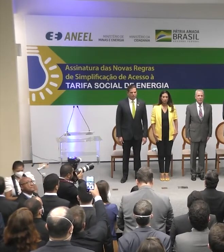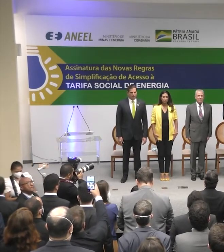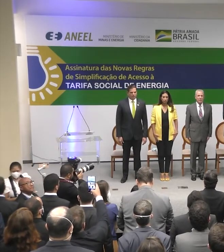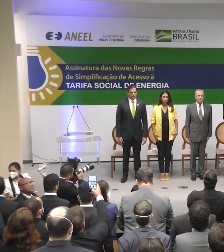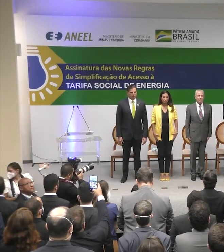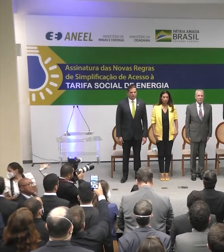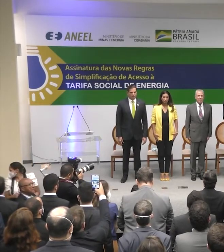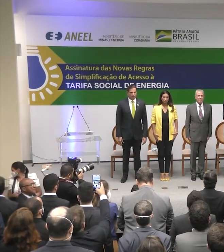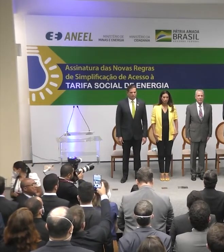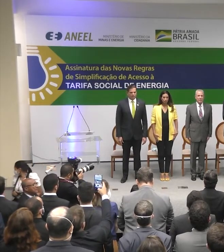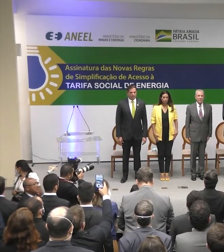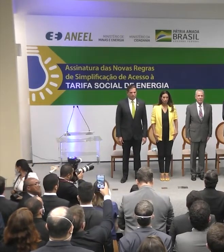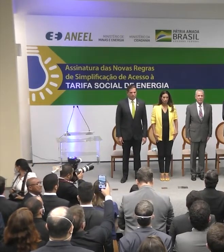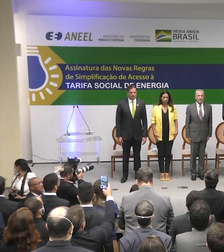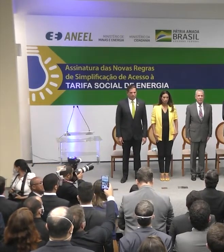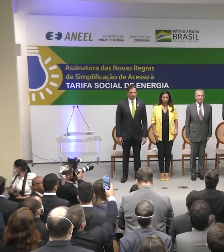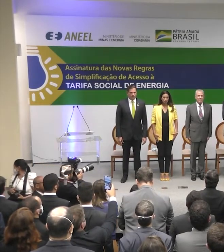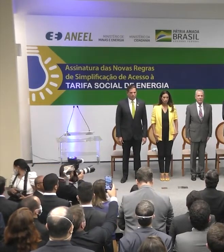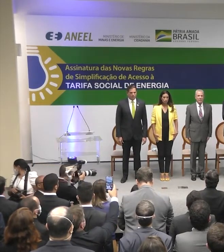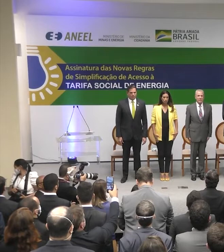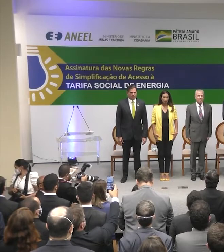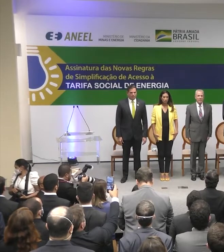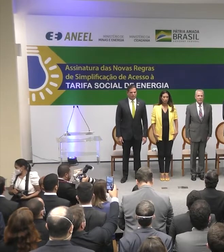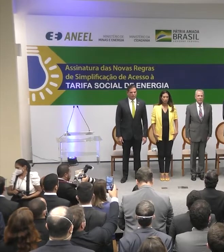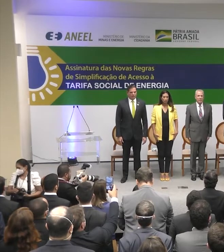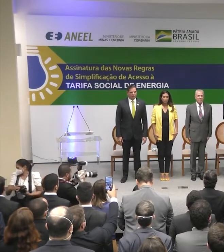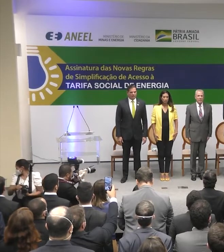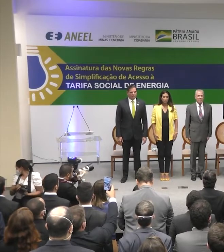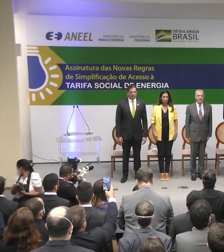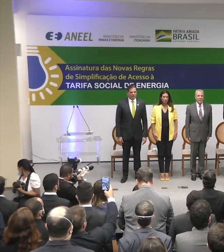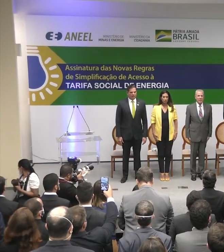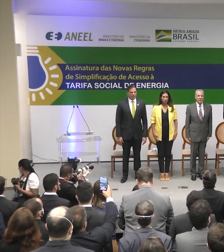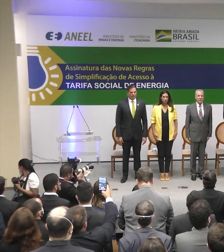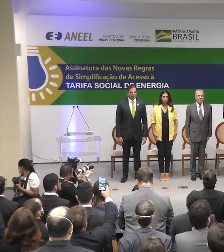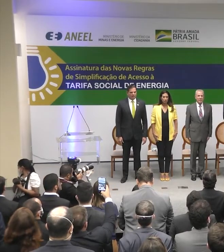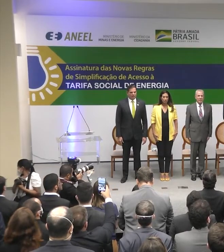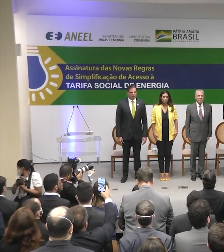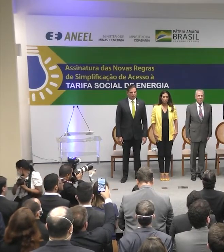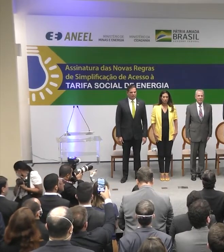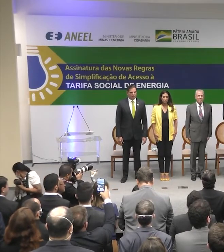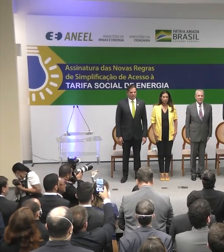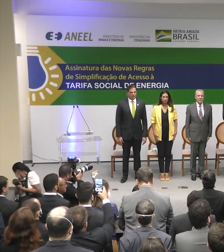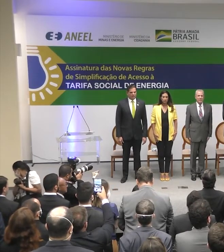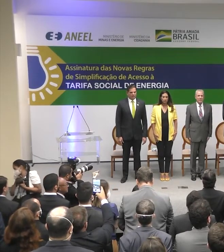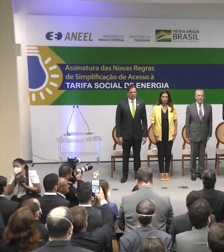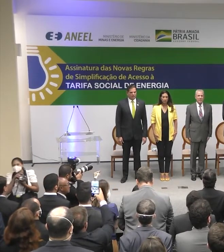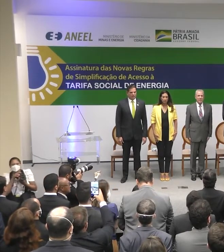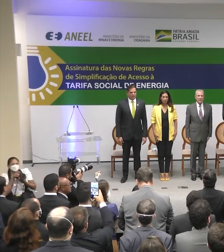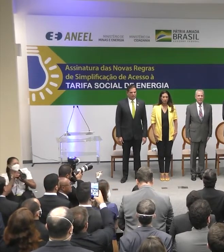margens